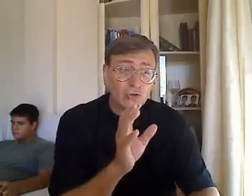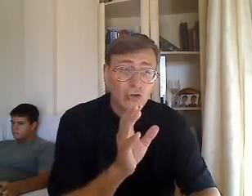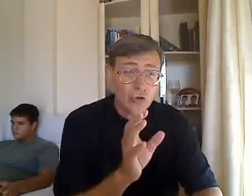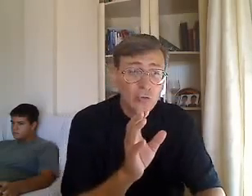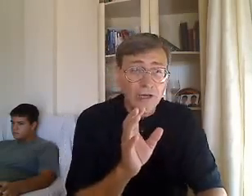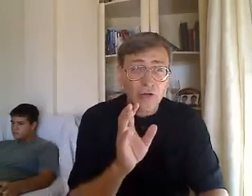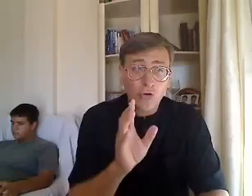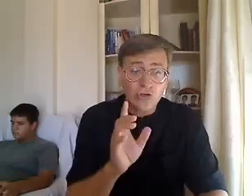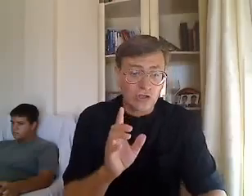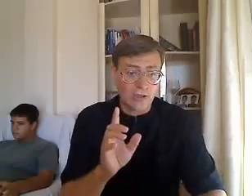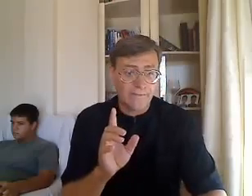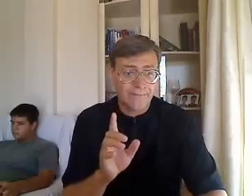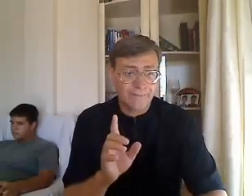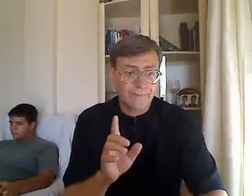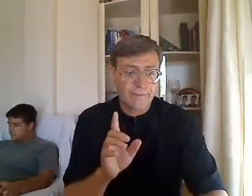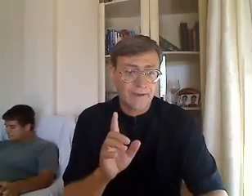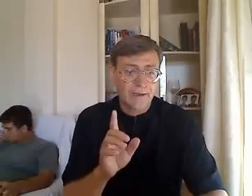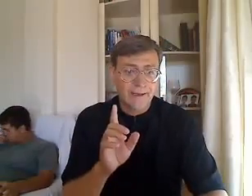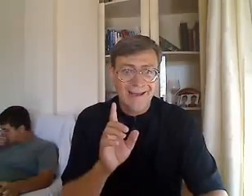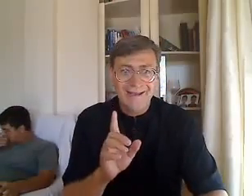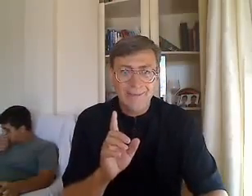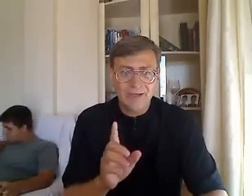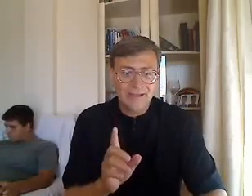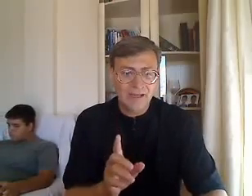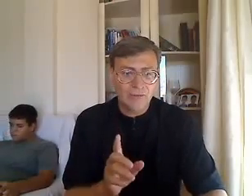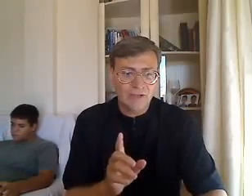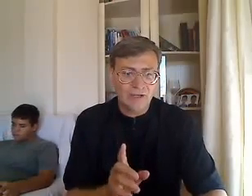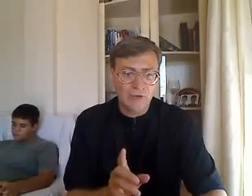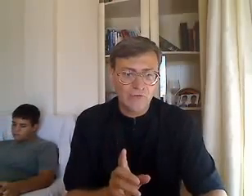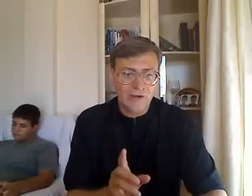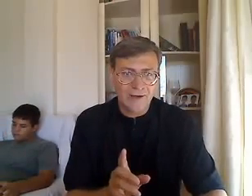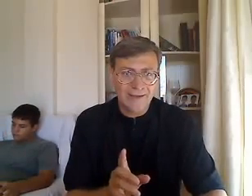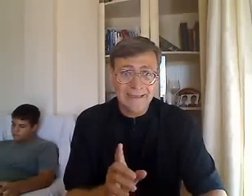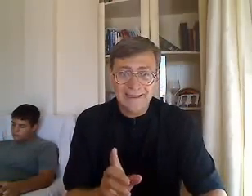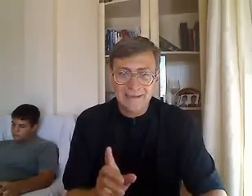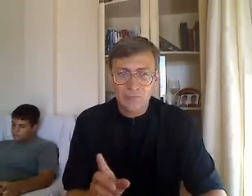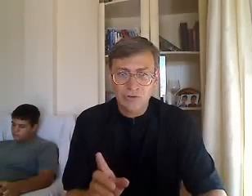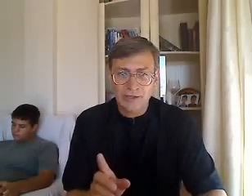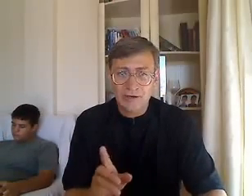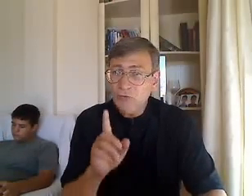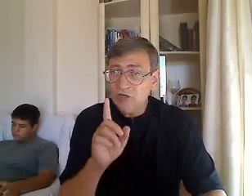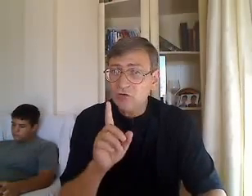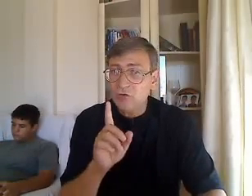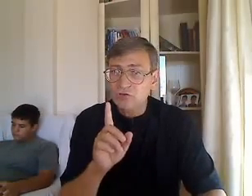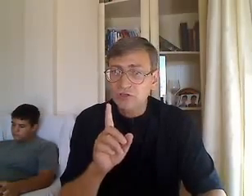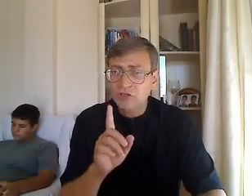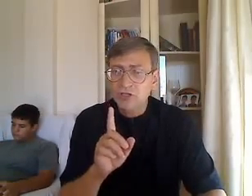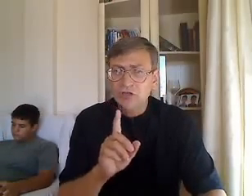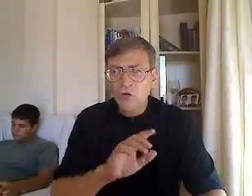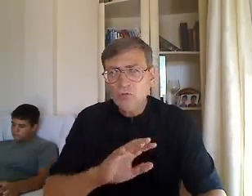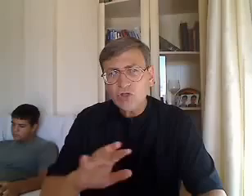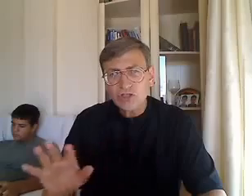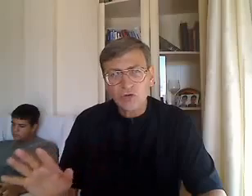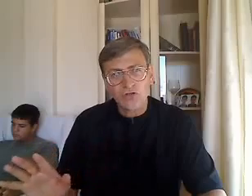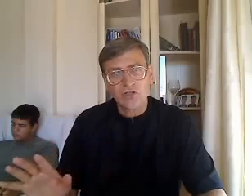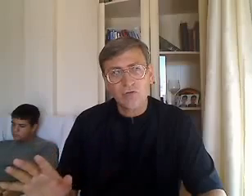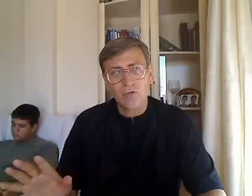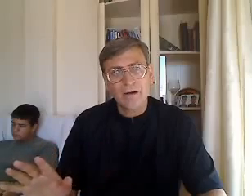solo una cosa he demandado de Jehová, y esta buscaré. Una cosa. No muchas cosas como